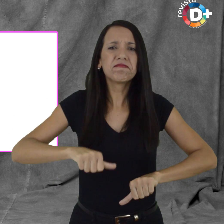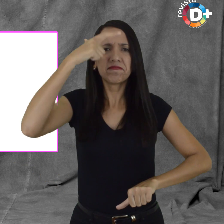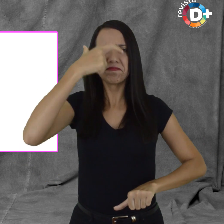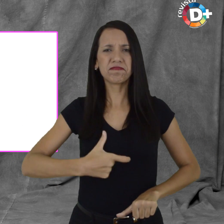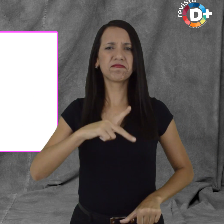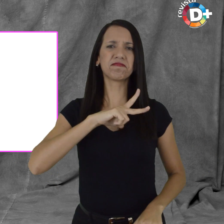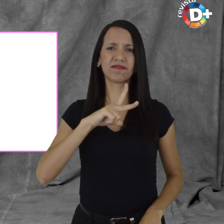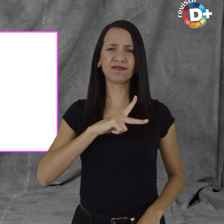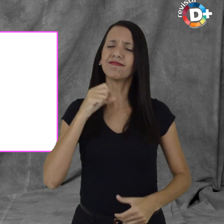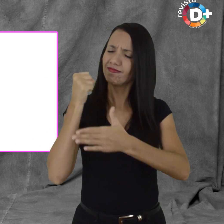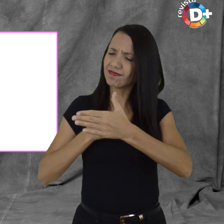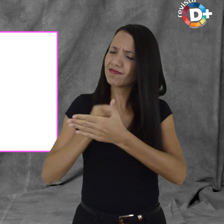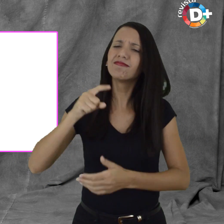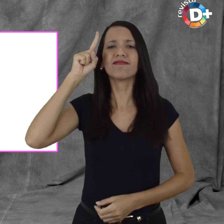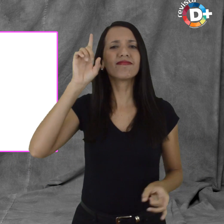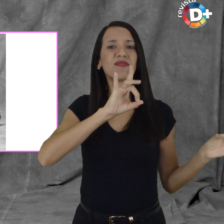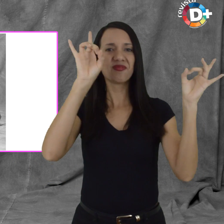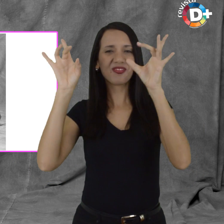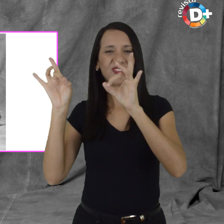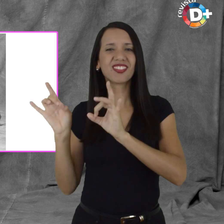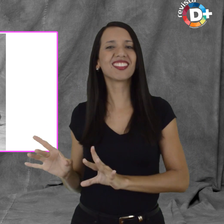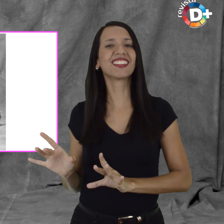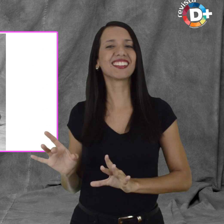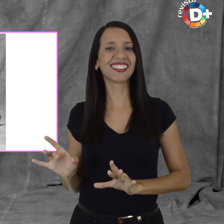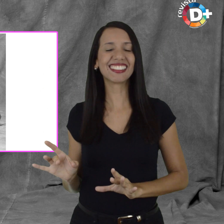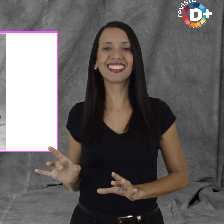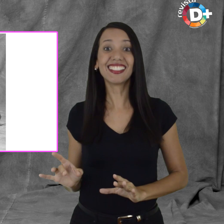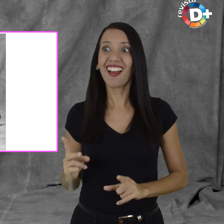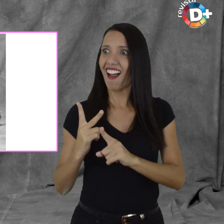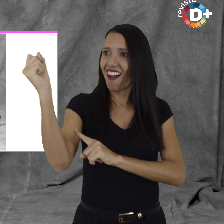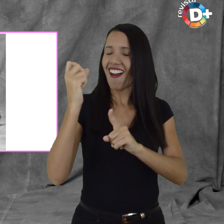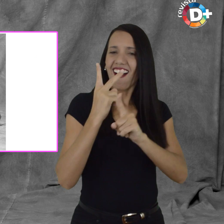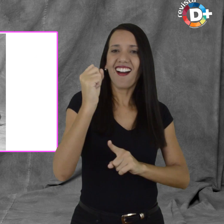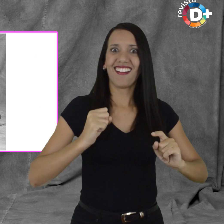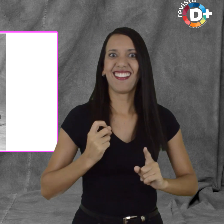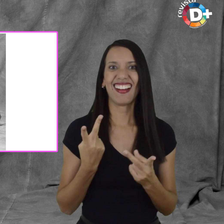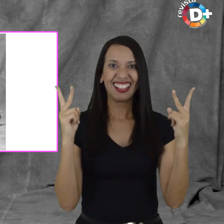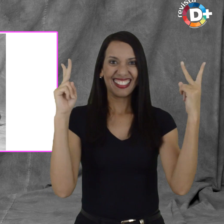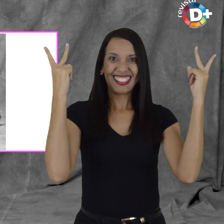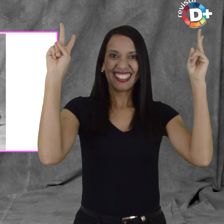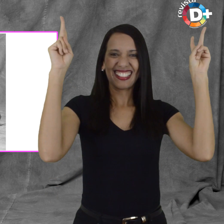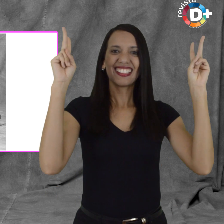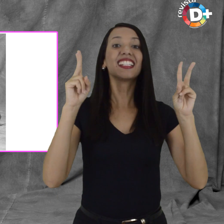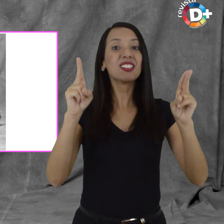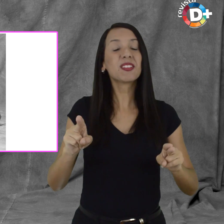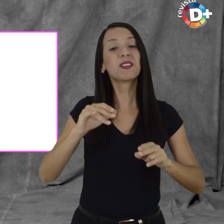suas lutas diárias, nas pequenas e imensas vitórias. Como diria Caetano, em dom de